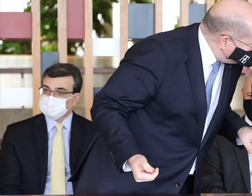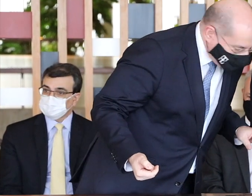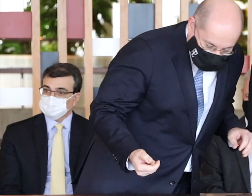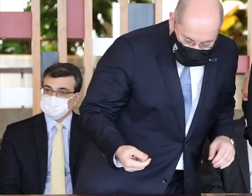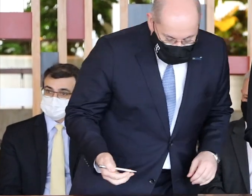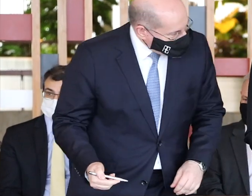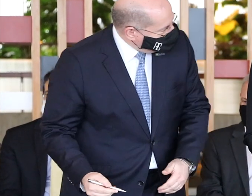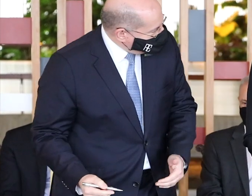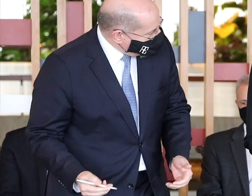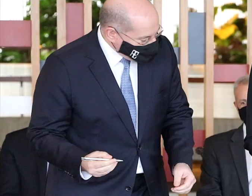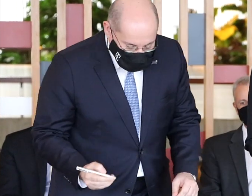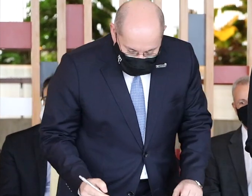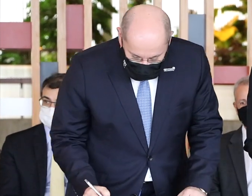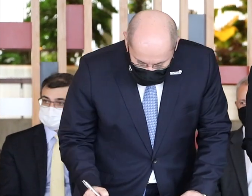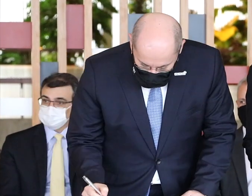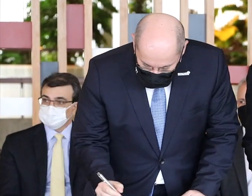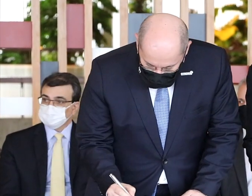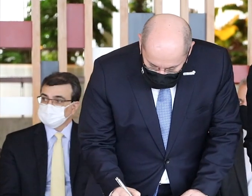Ornamentais, Centro Rochas.